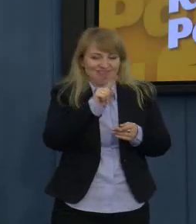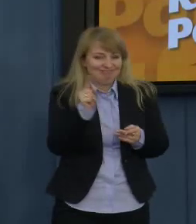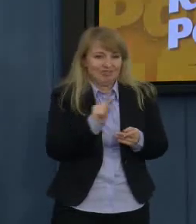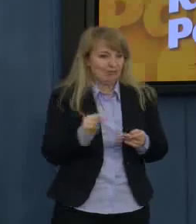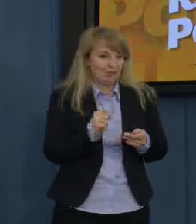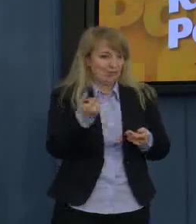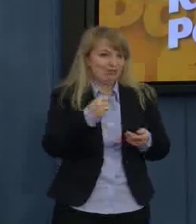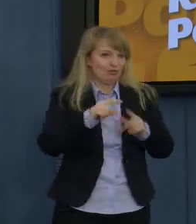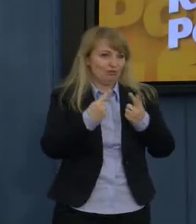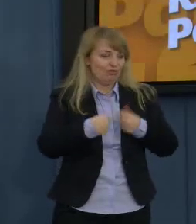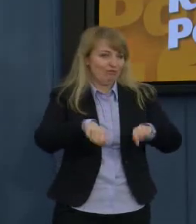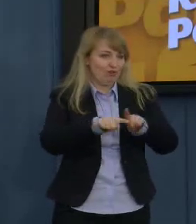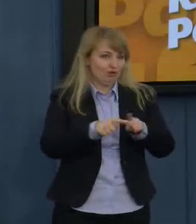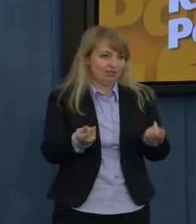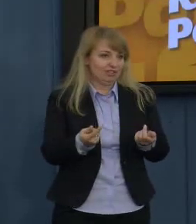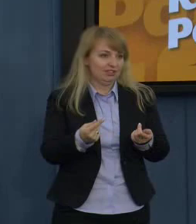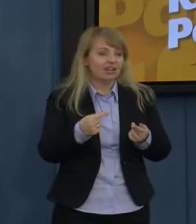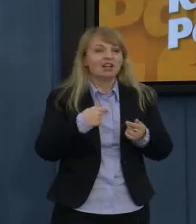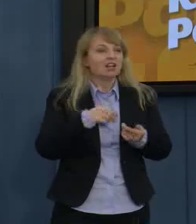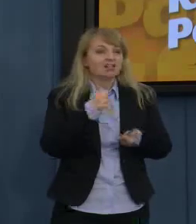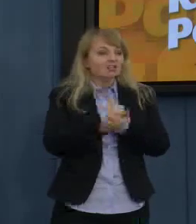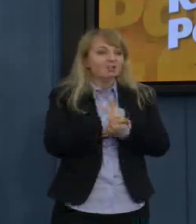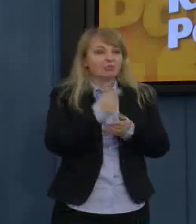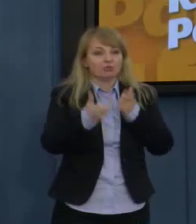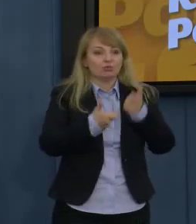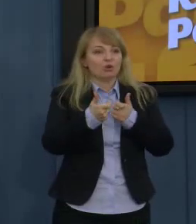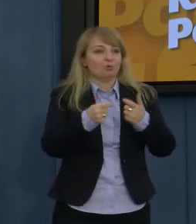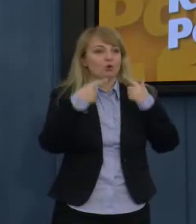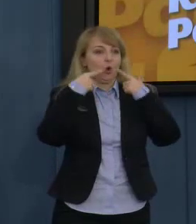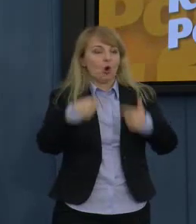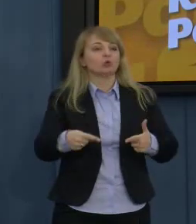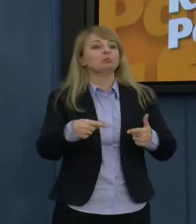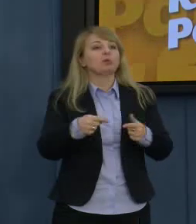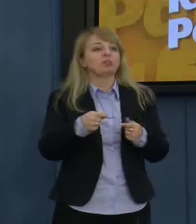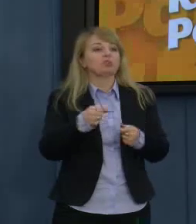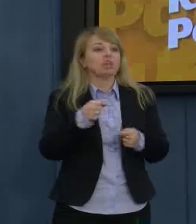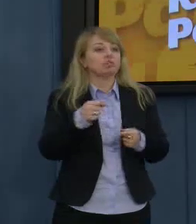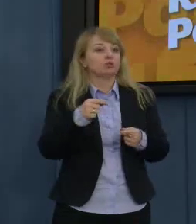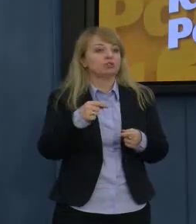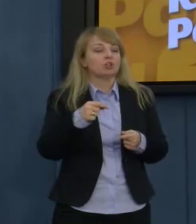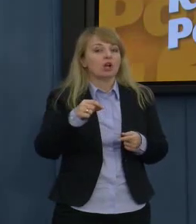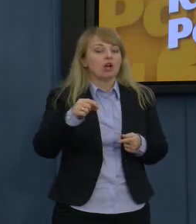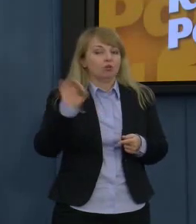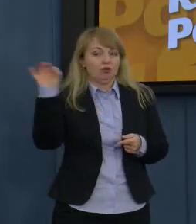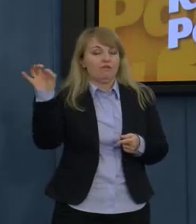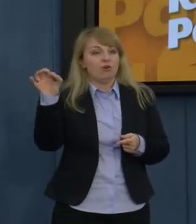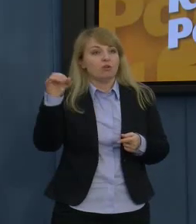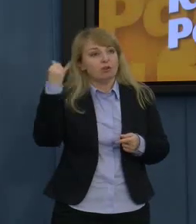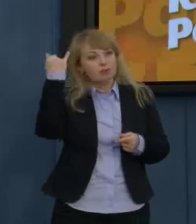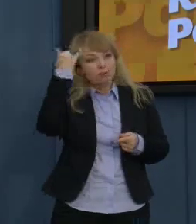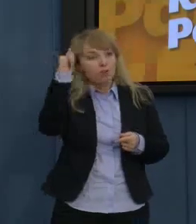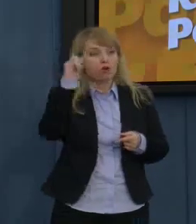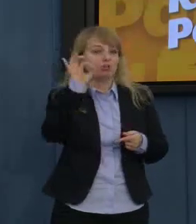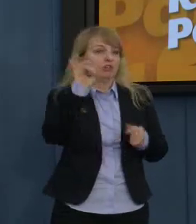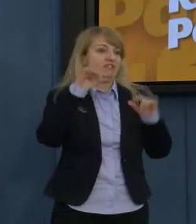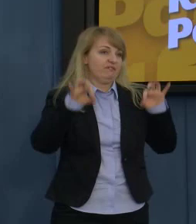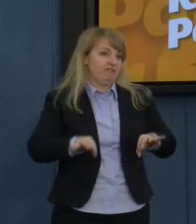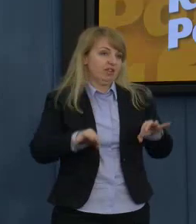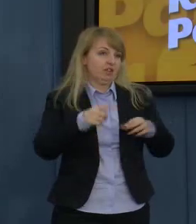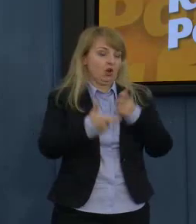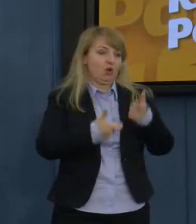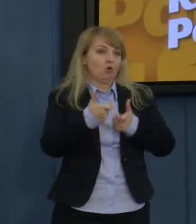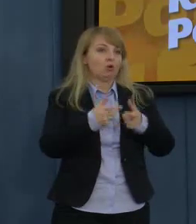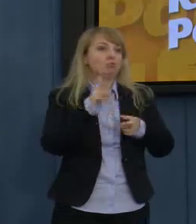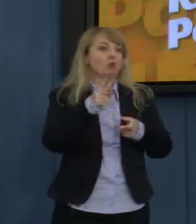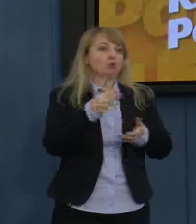jesteśmy obarczani odpowiedzialnością za cudze błędy i cudze winy. Minister Rostowski zdaje